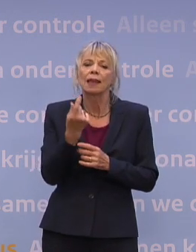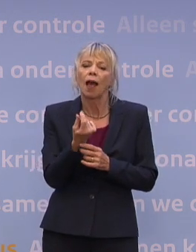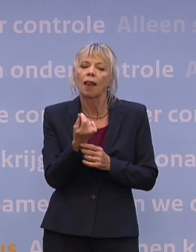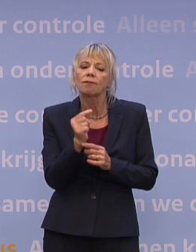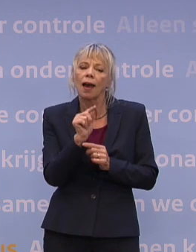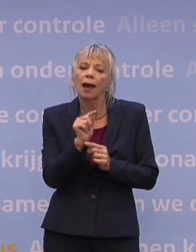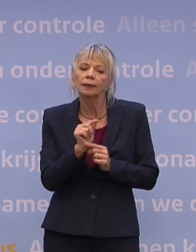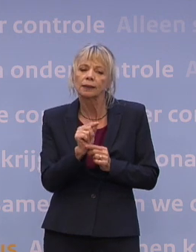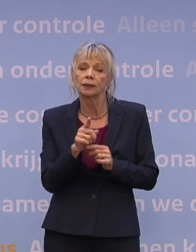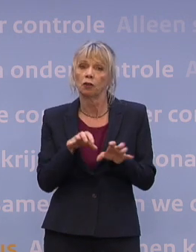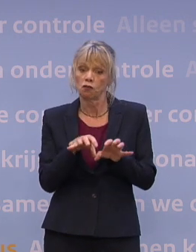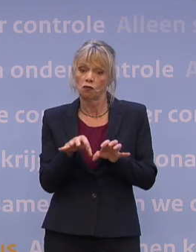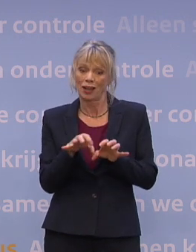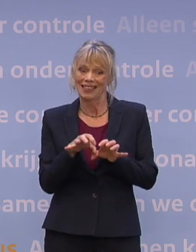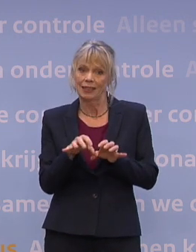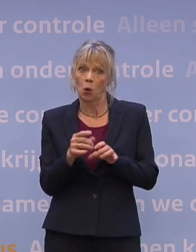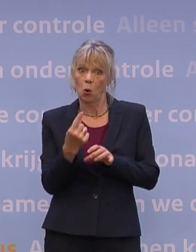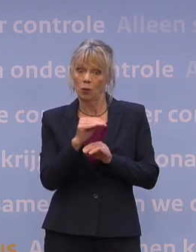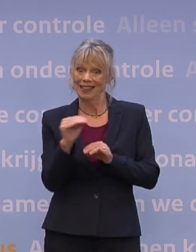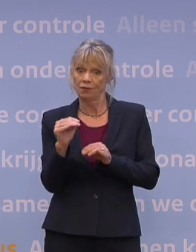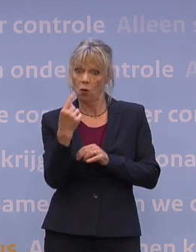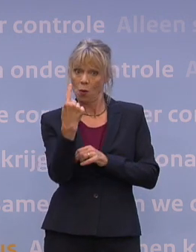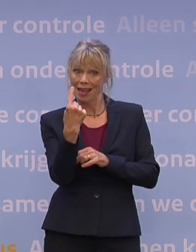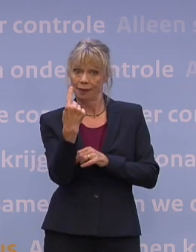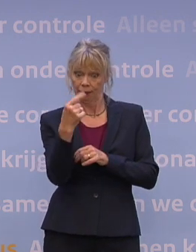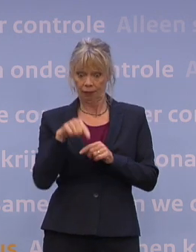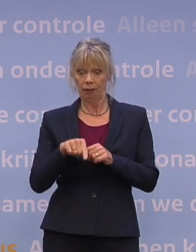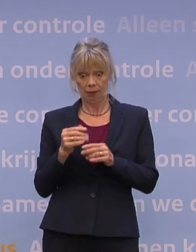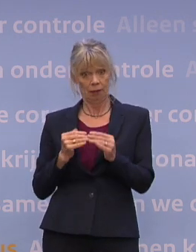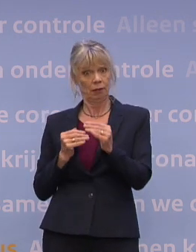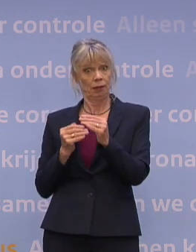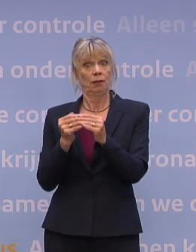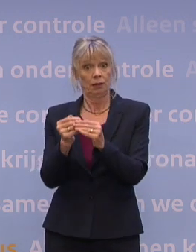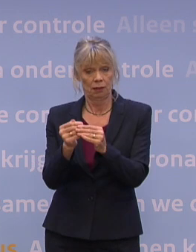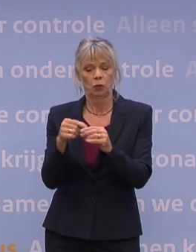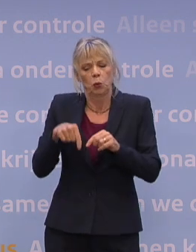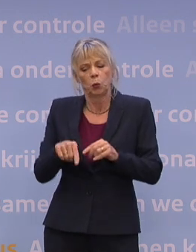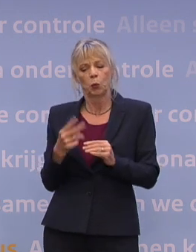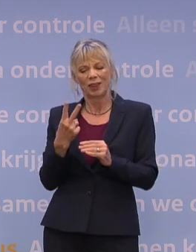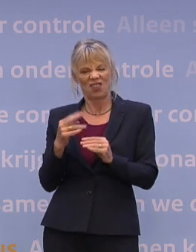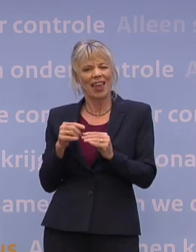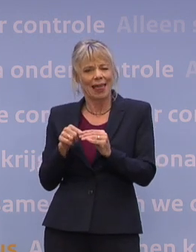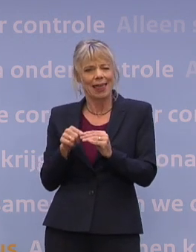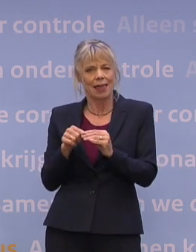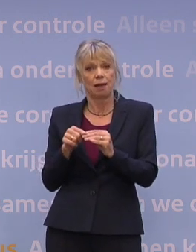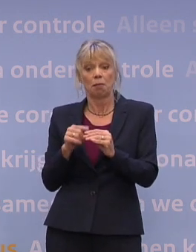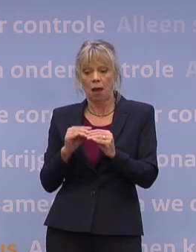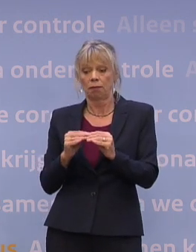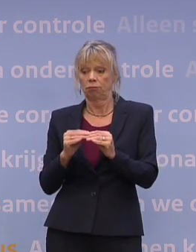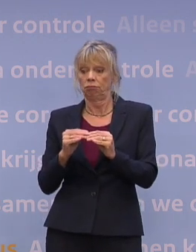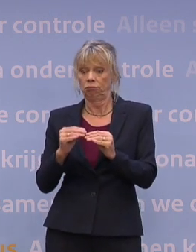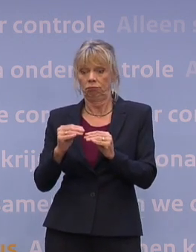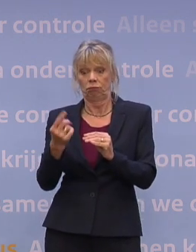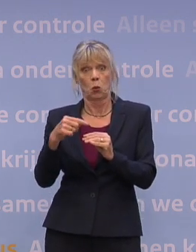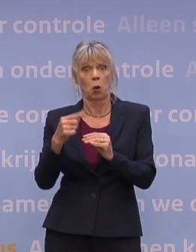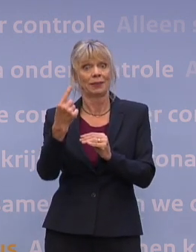voor risiconiveau 1. Daar zitten we bijna aan. Dus we zitten op dit moment eigenlijk in risiconiveau 2. En we glijden vrij rap naar 1 toe. En